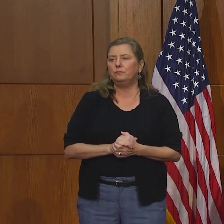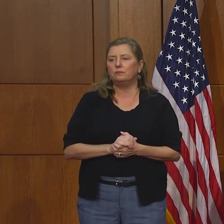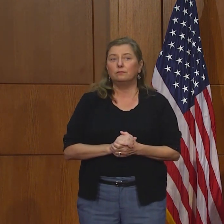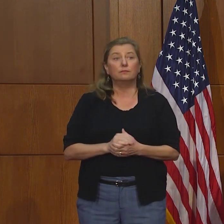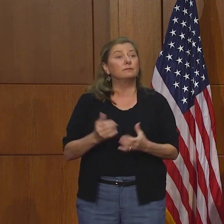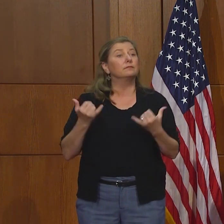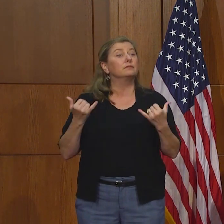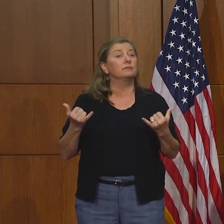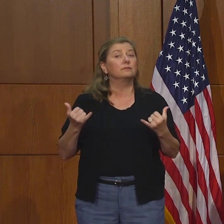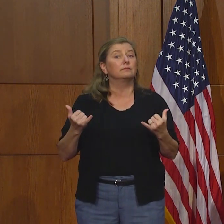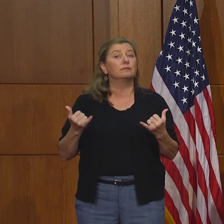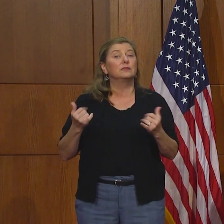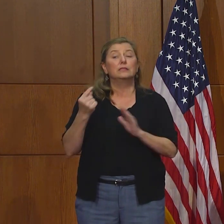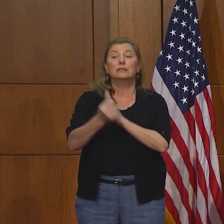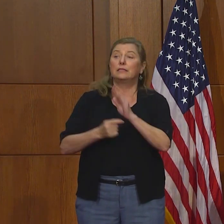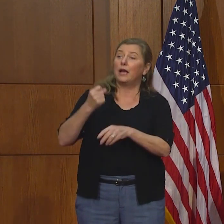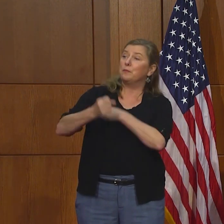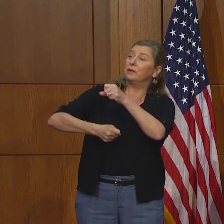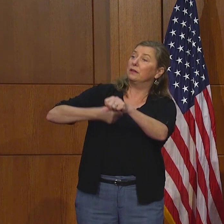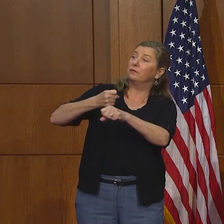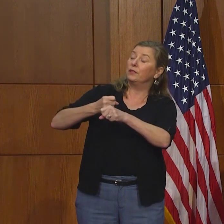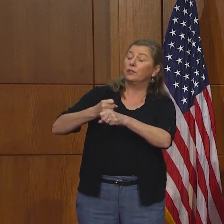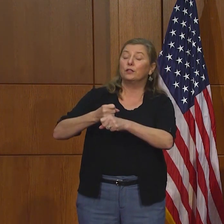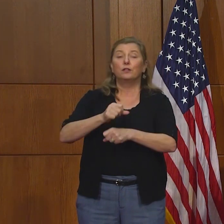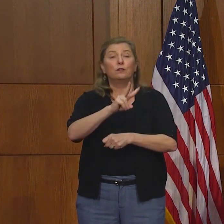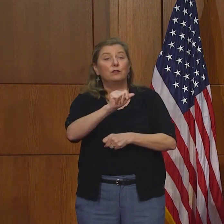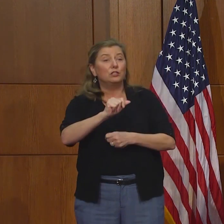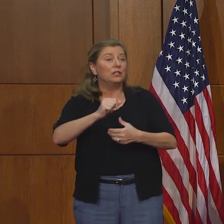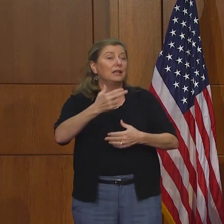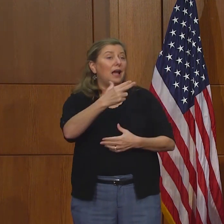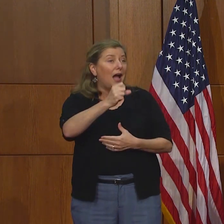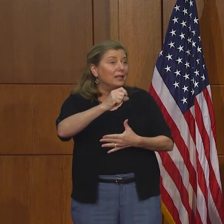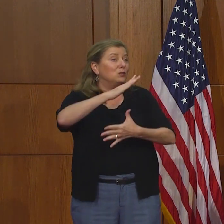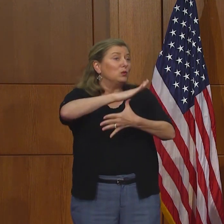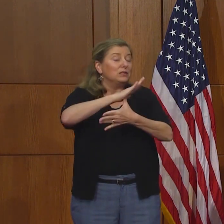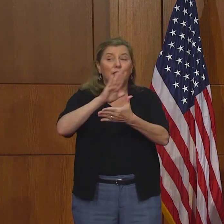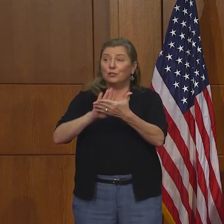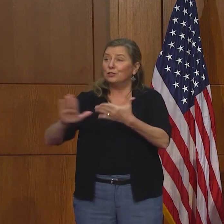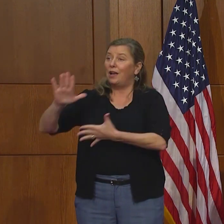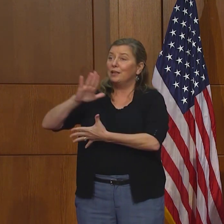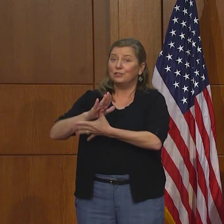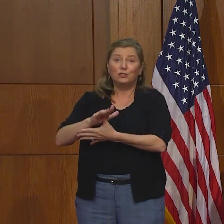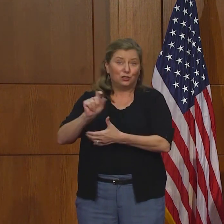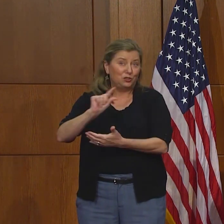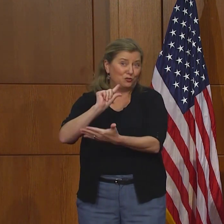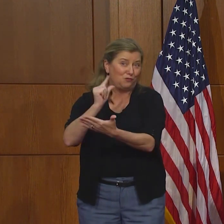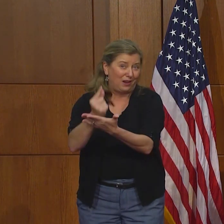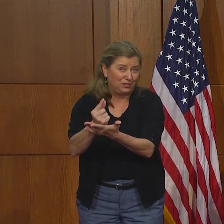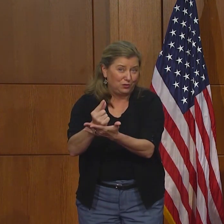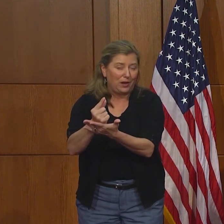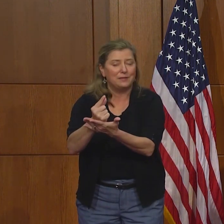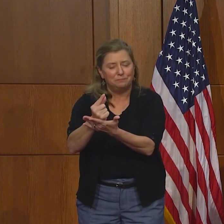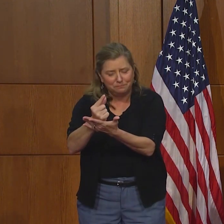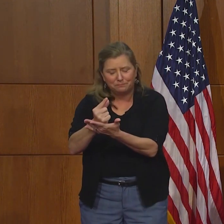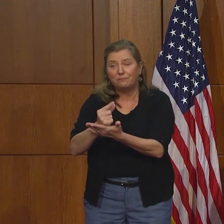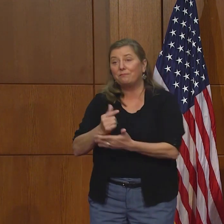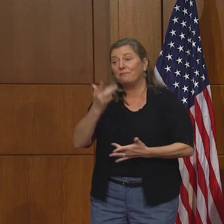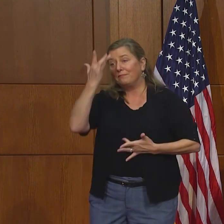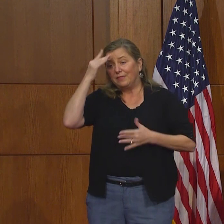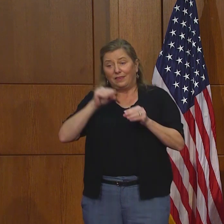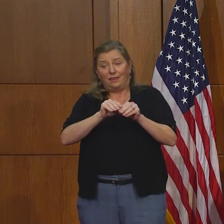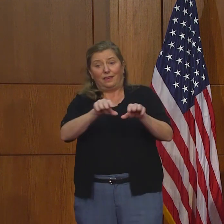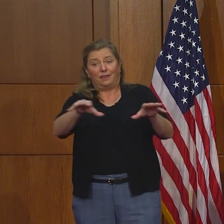para poder responder a estas llamadas. Ahora estamos hablando de cuándo se van a graduar los muchachos de la secundaria y de la